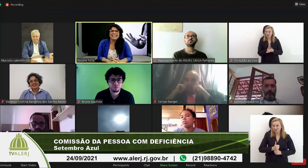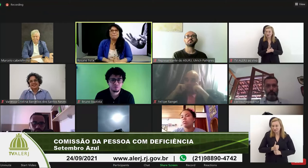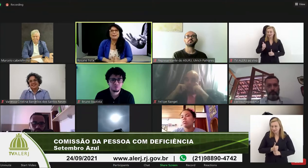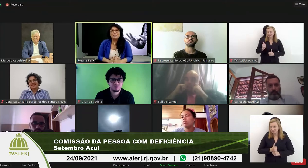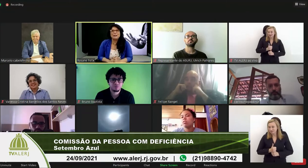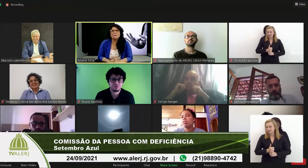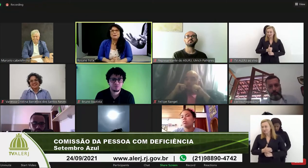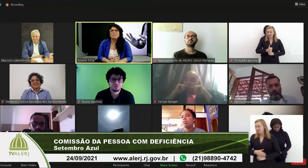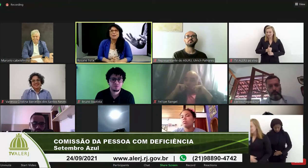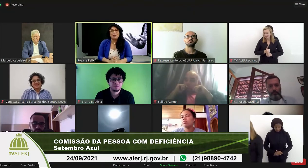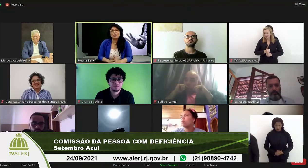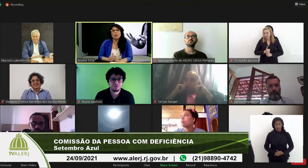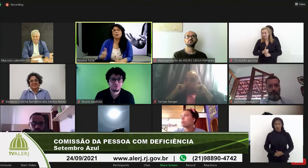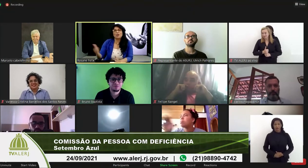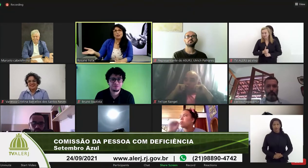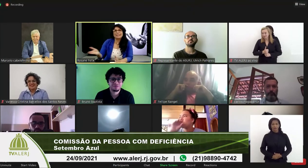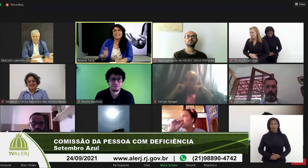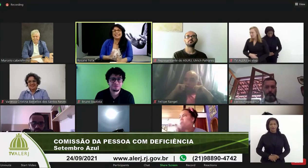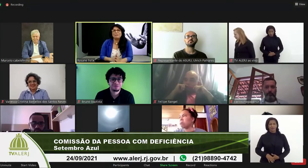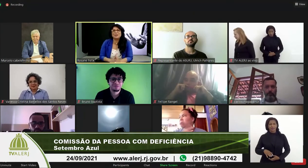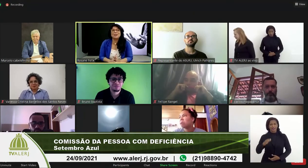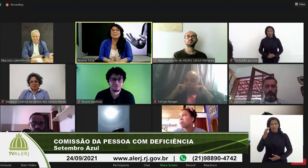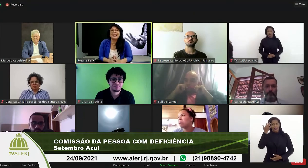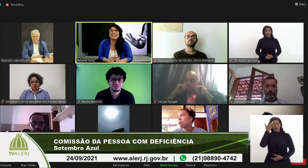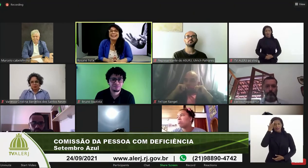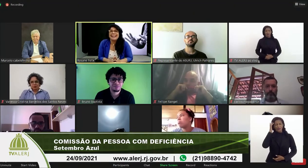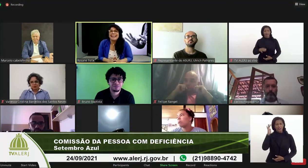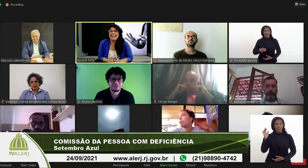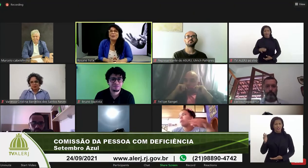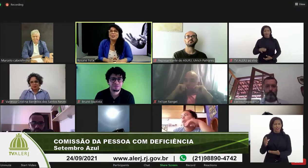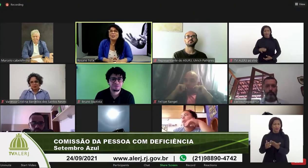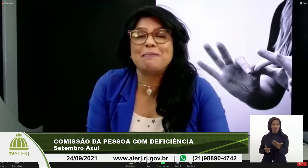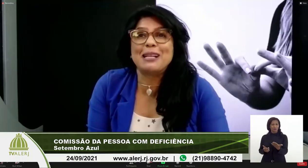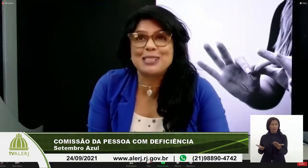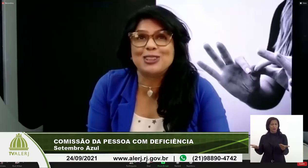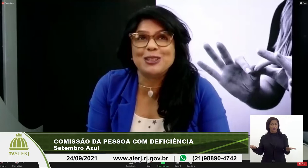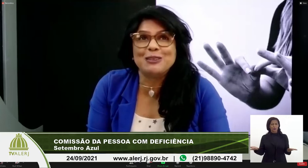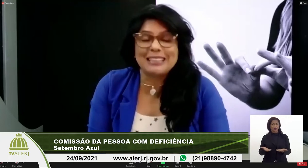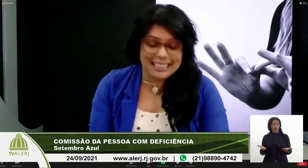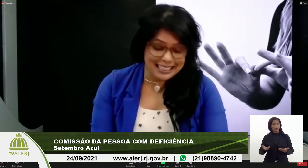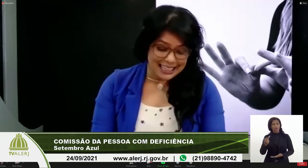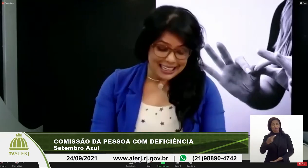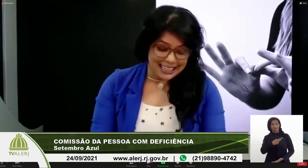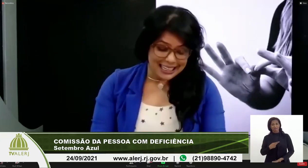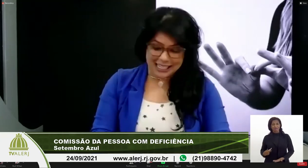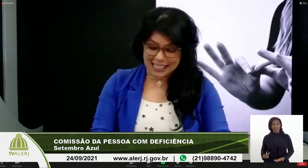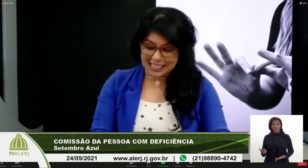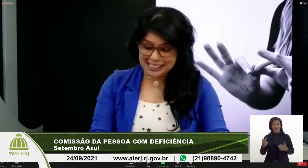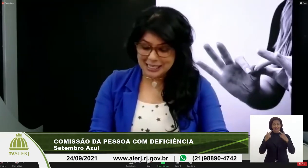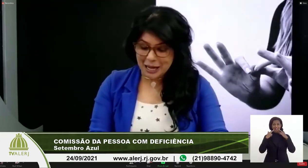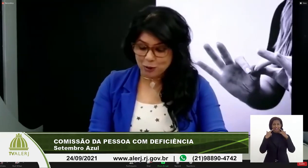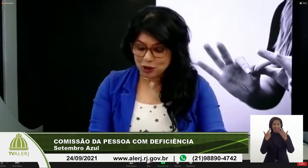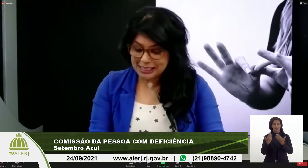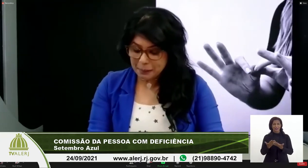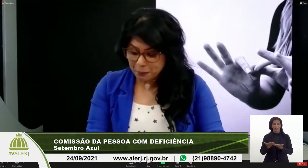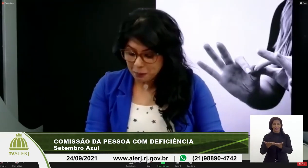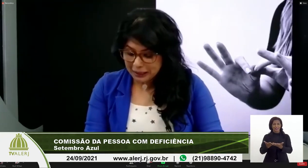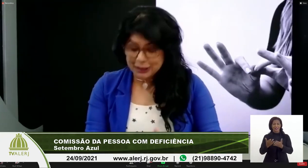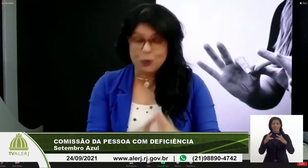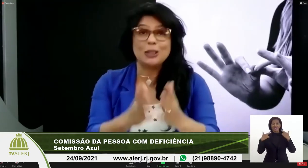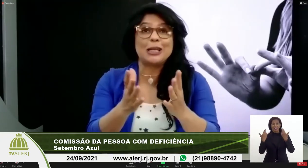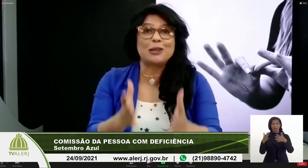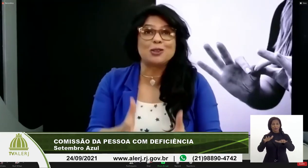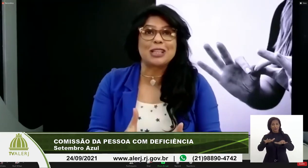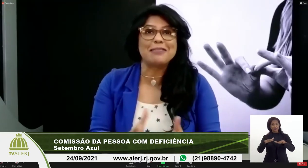e em princípio eu achei que o senhor seria a pessoa que estaria hoje aí presidindo né essa audiência